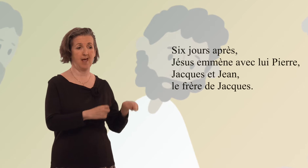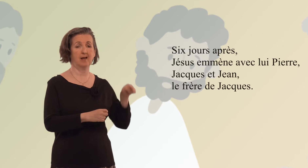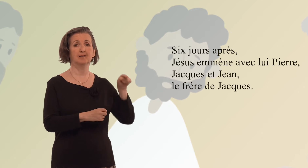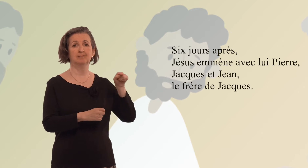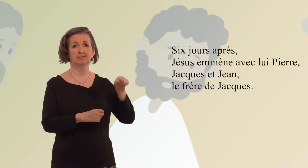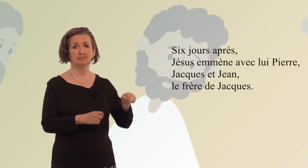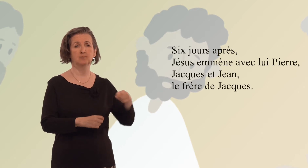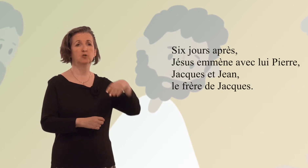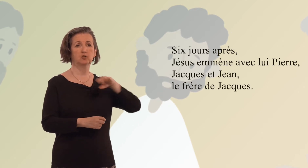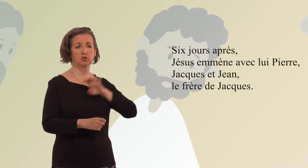le frère de Jacques.